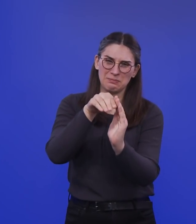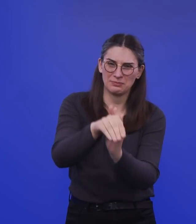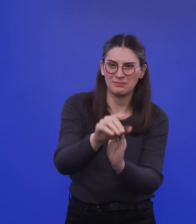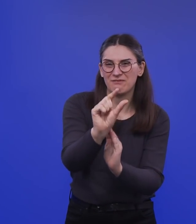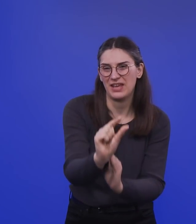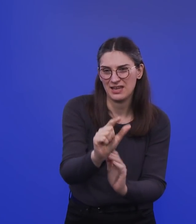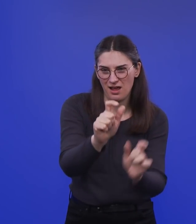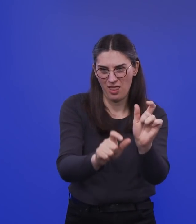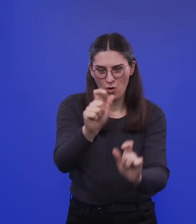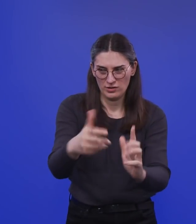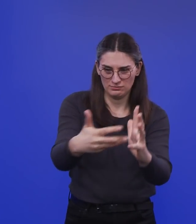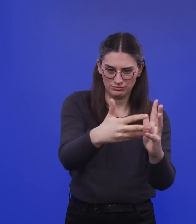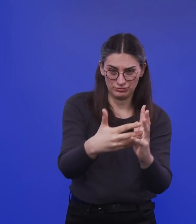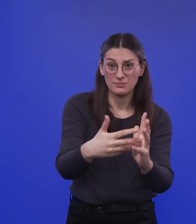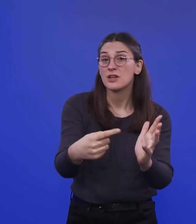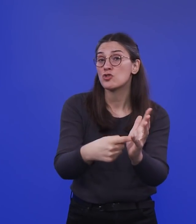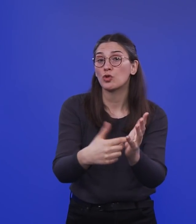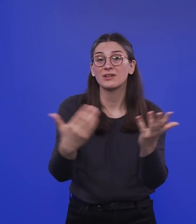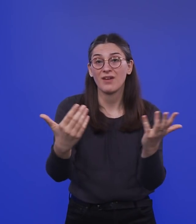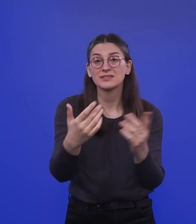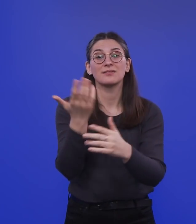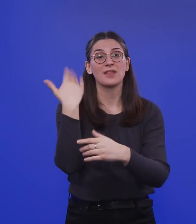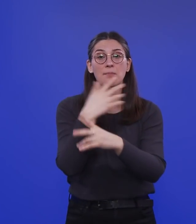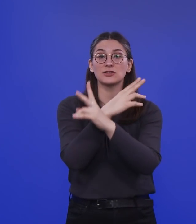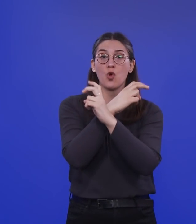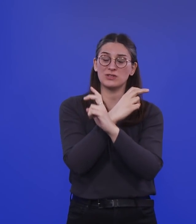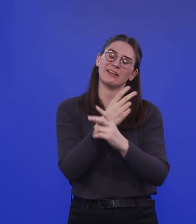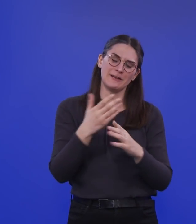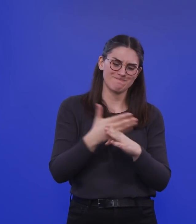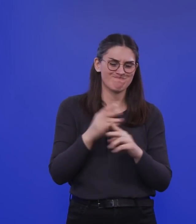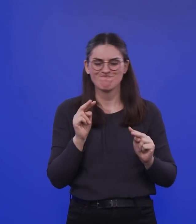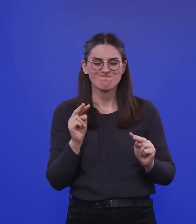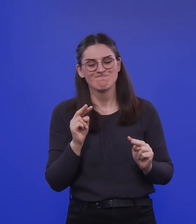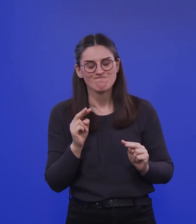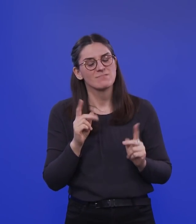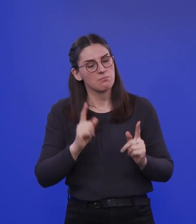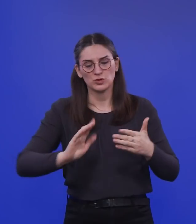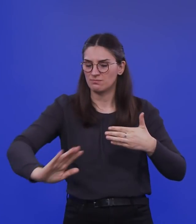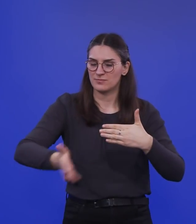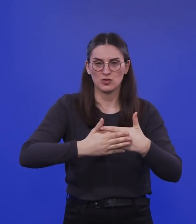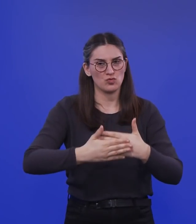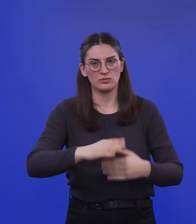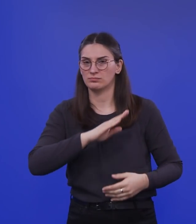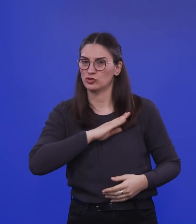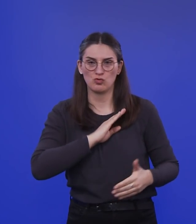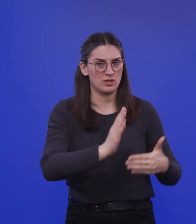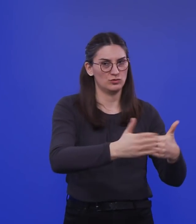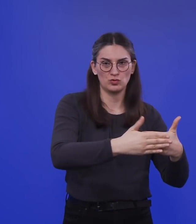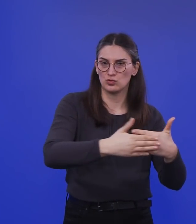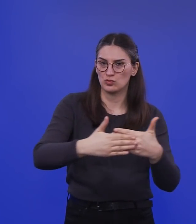konnte. Einfach deswegen, weil in Österreich dann beschlossen wurde, man muss jetzt auch den größten Teil der Schuljahrgänge leider